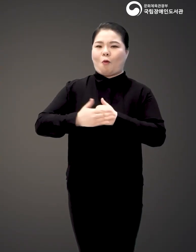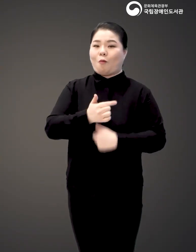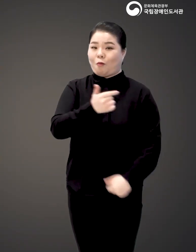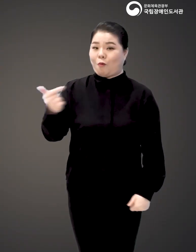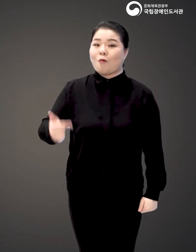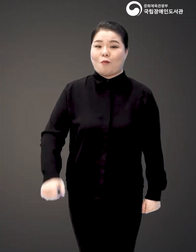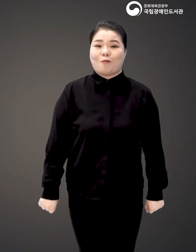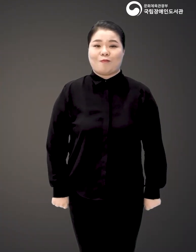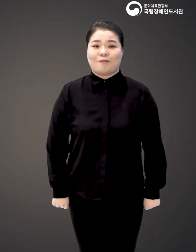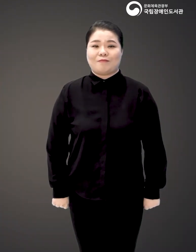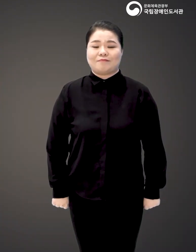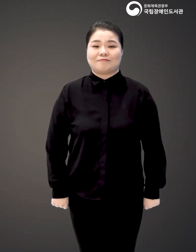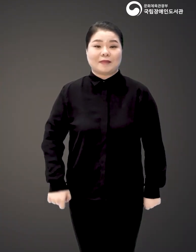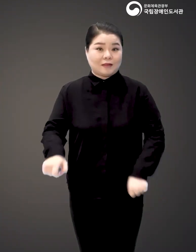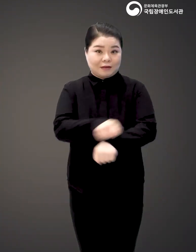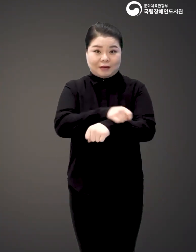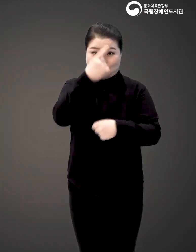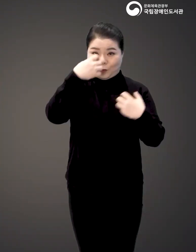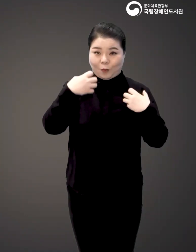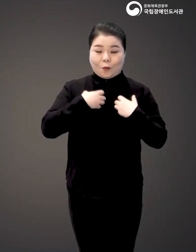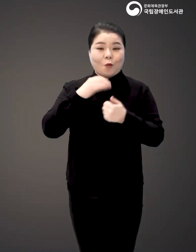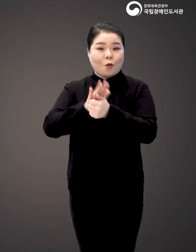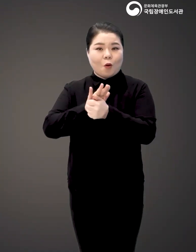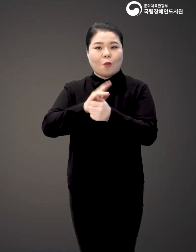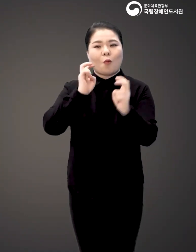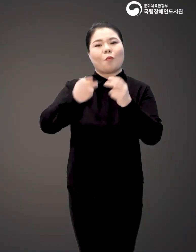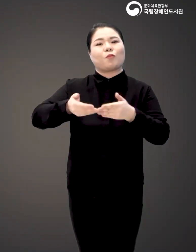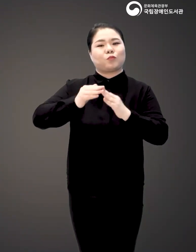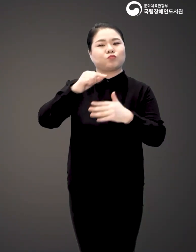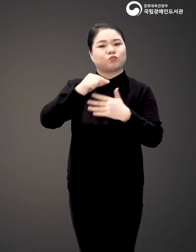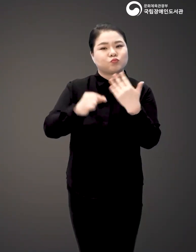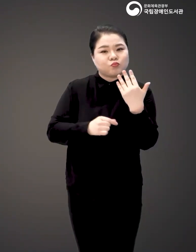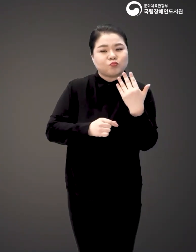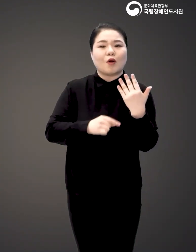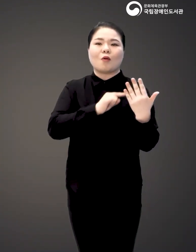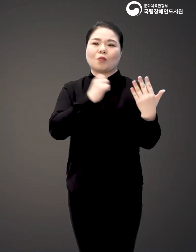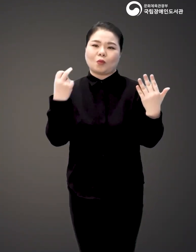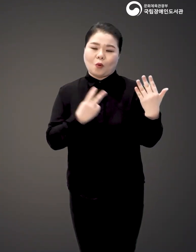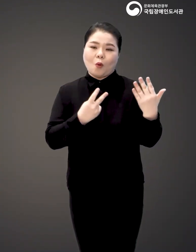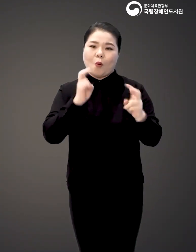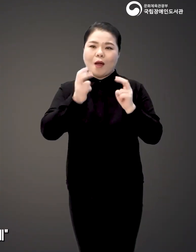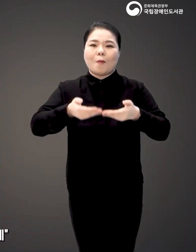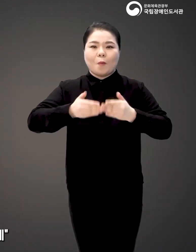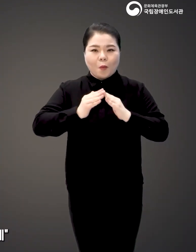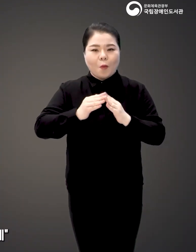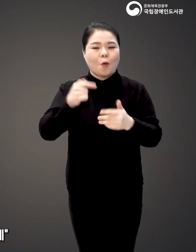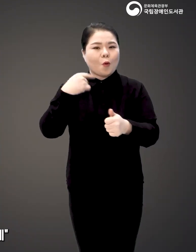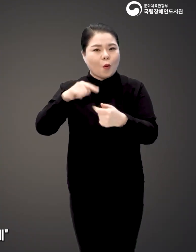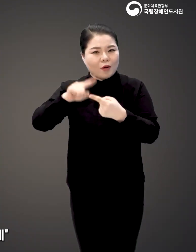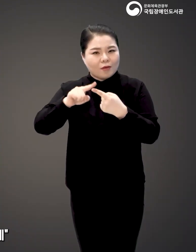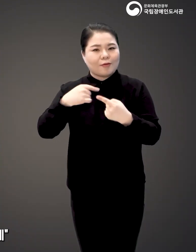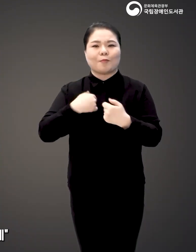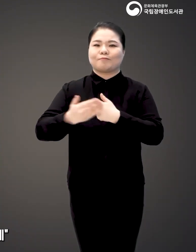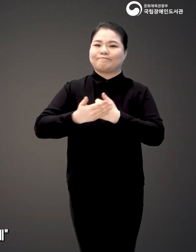도움이 됐던 것 같습니다. 특히 정부에서 지원하는 예비 창업 패키지와 창업 교육에 대해 제가 어떤 것을 도움받을 수